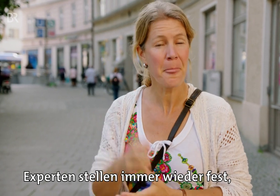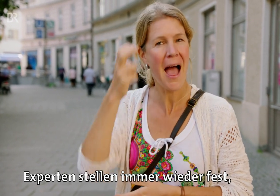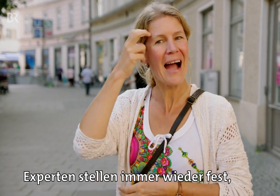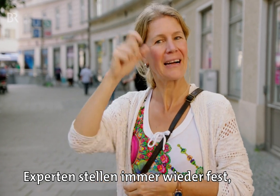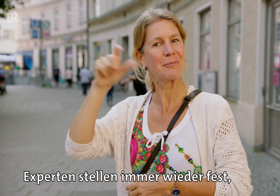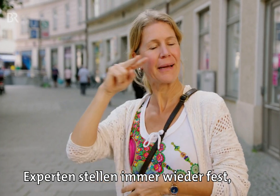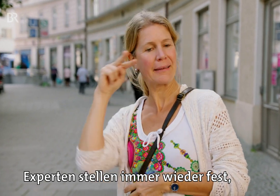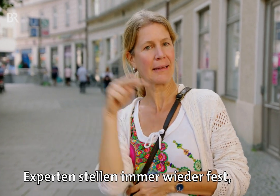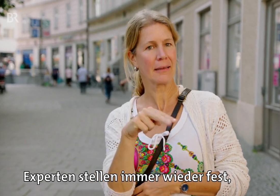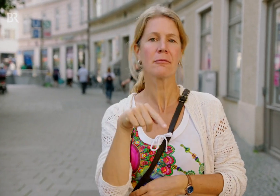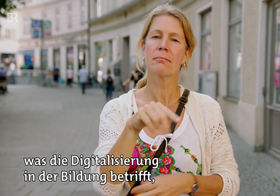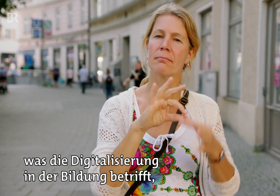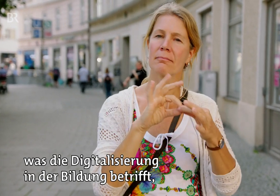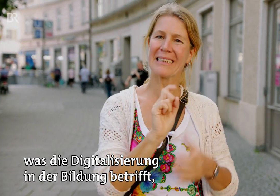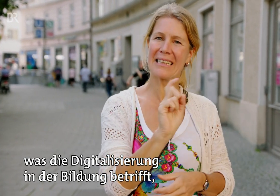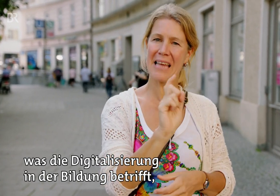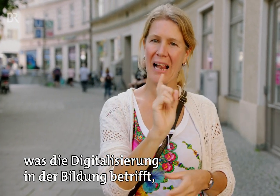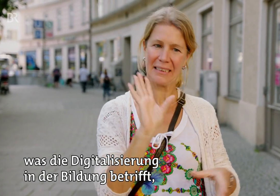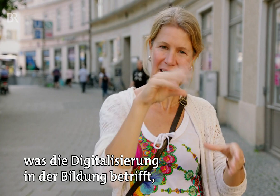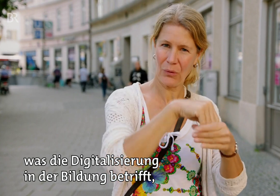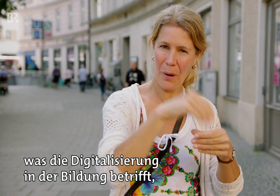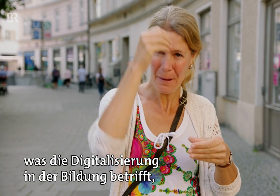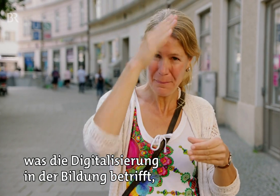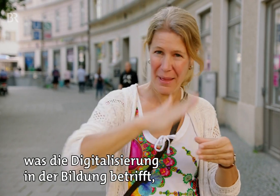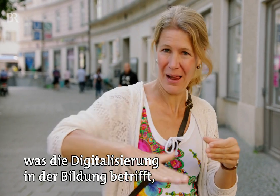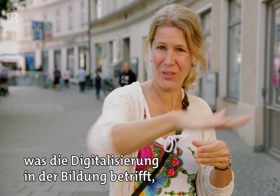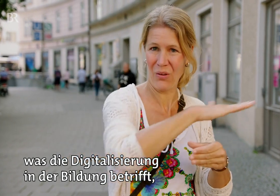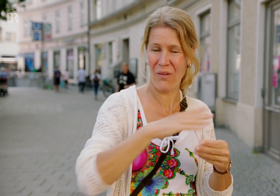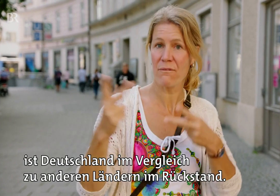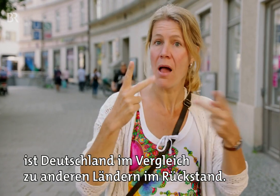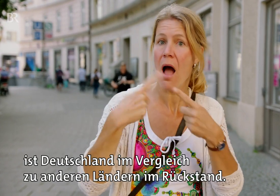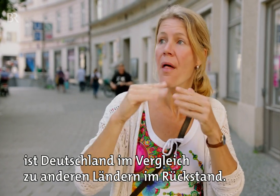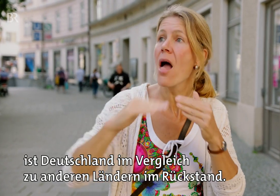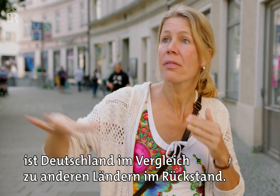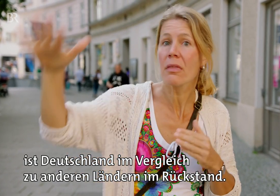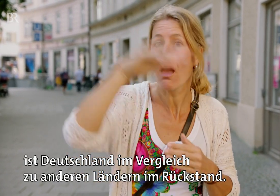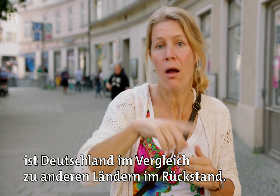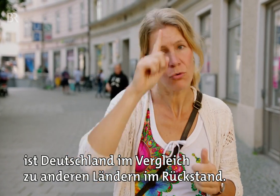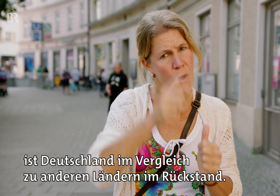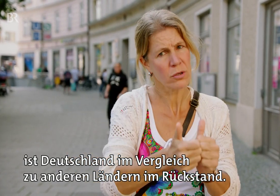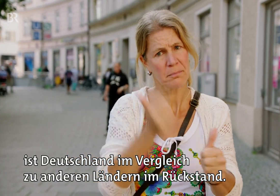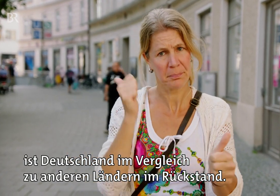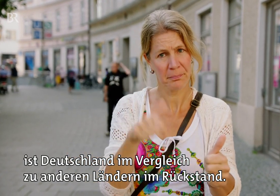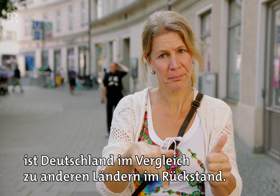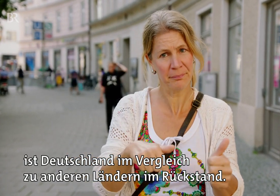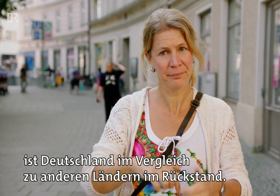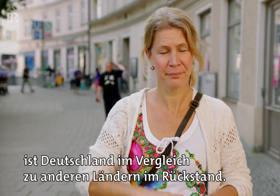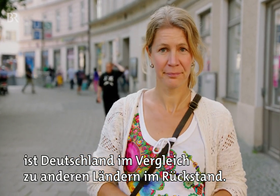Experten stellen immer wieder fest, was die Digitalisierung in der Bildung betrifft, ist Deutschland im Vergleich zu anderen Ländern im Rückstand.